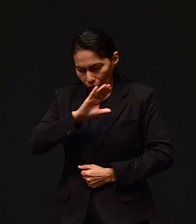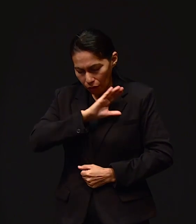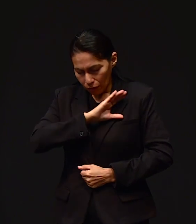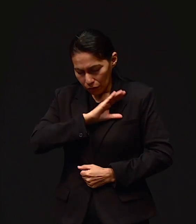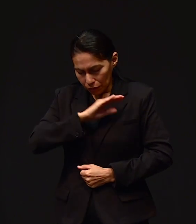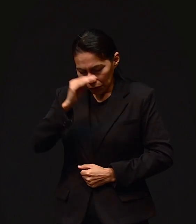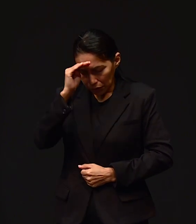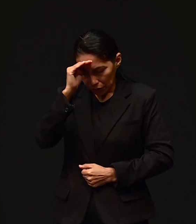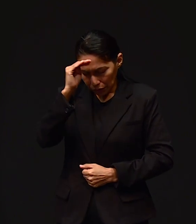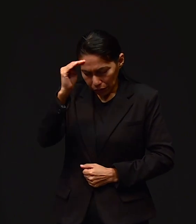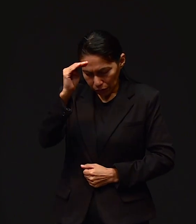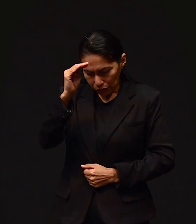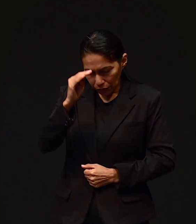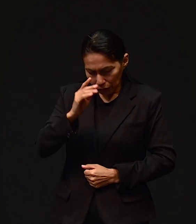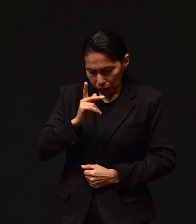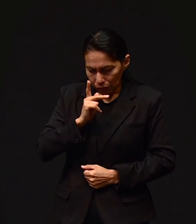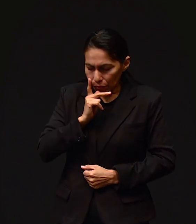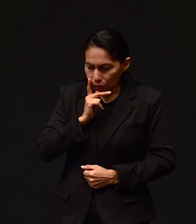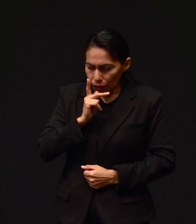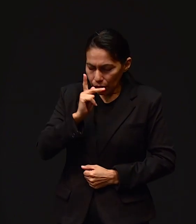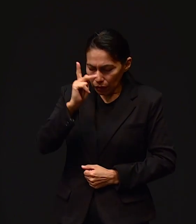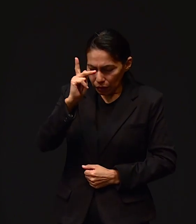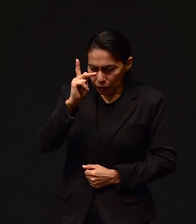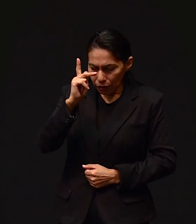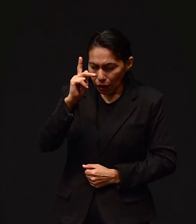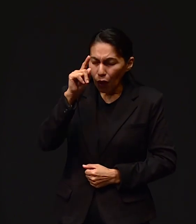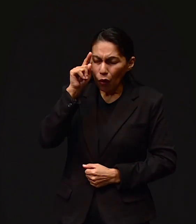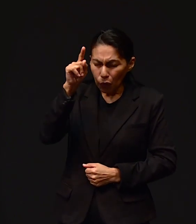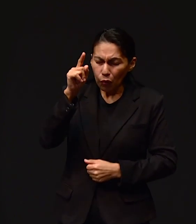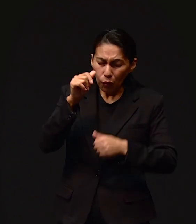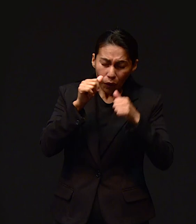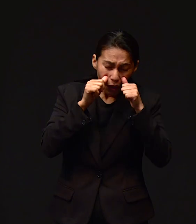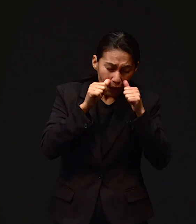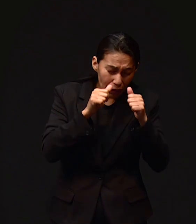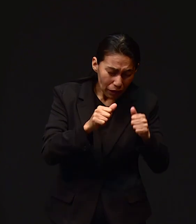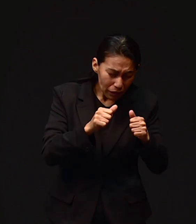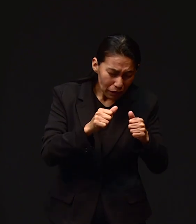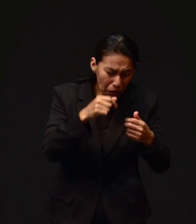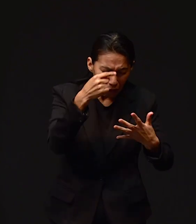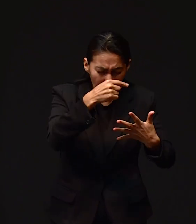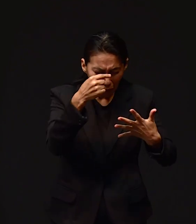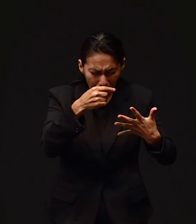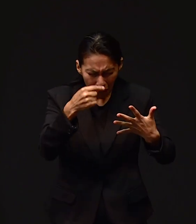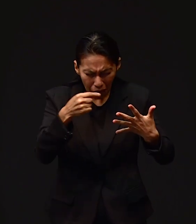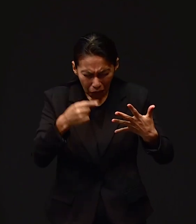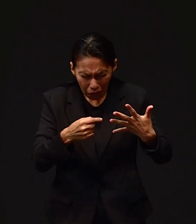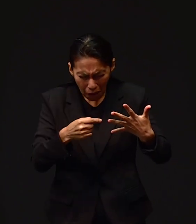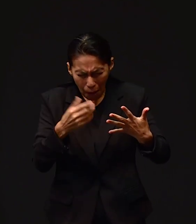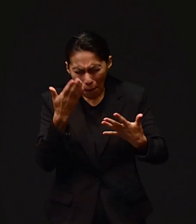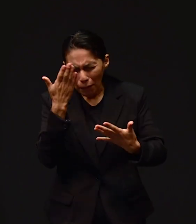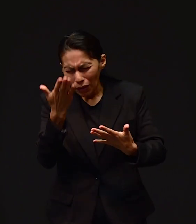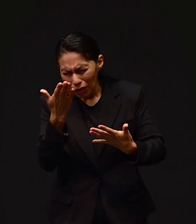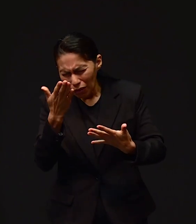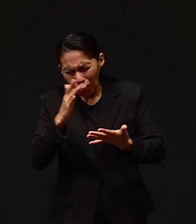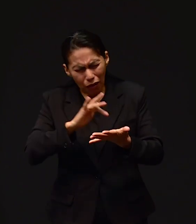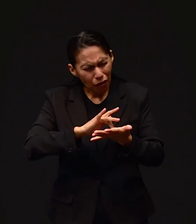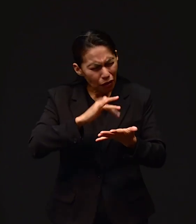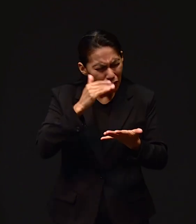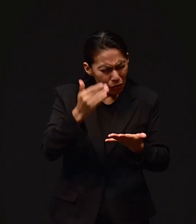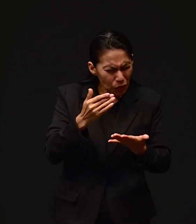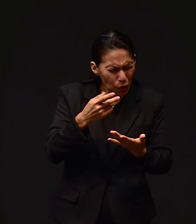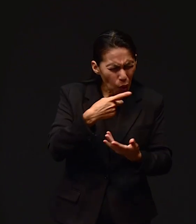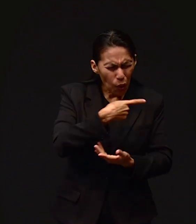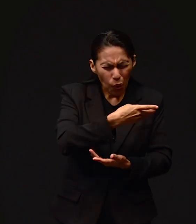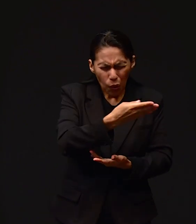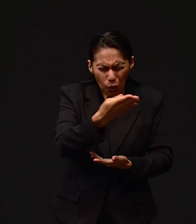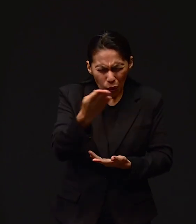Querido Señor Y Padre Has escuchado Señor En esta hora Cada una de las peticiones